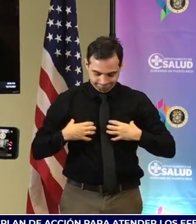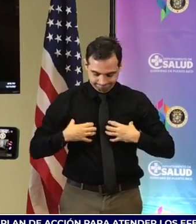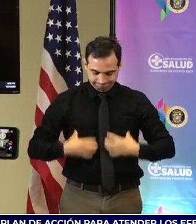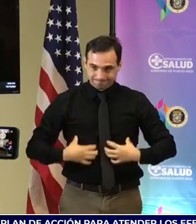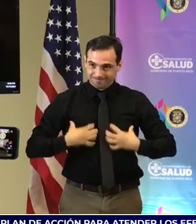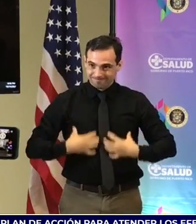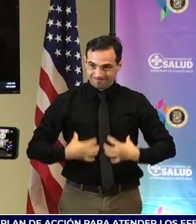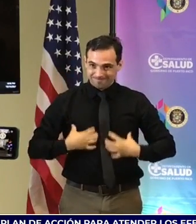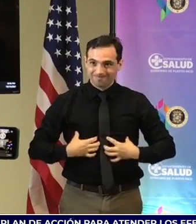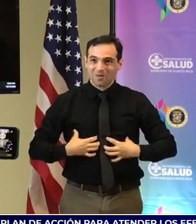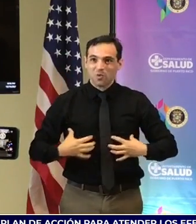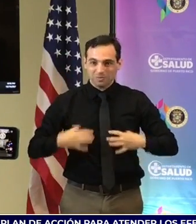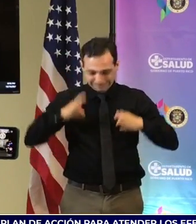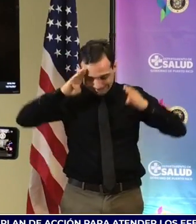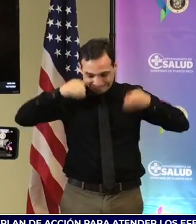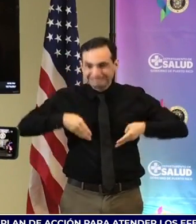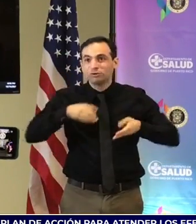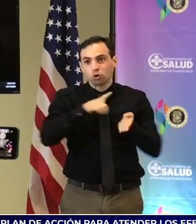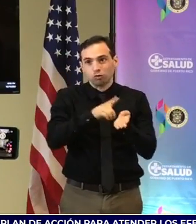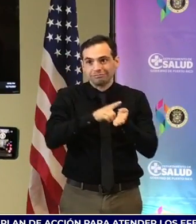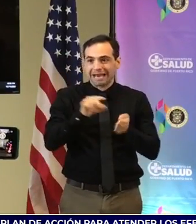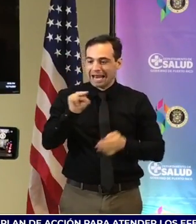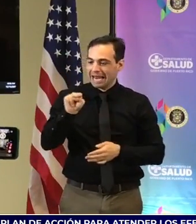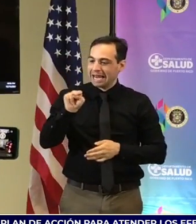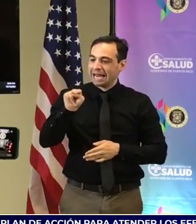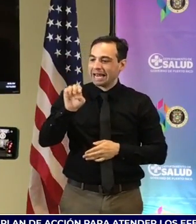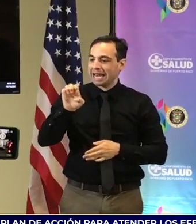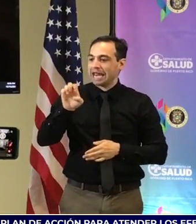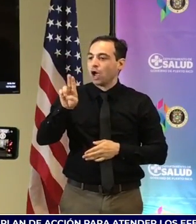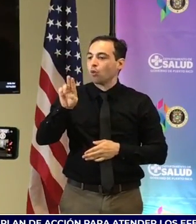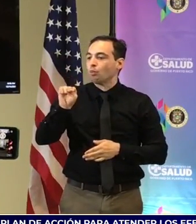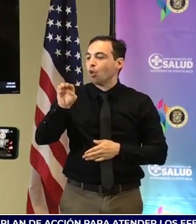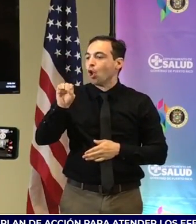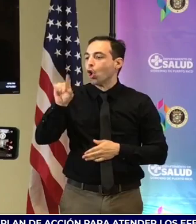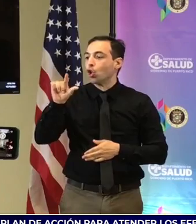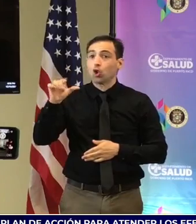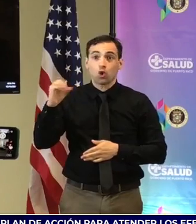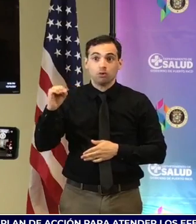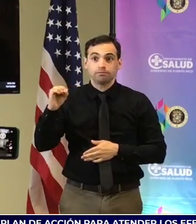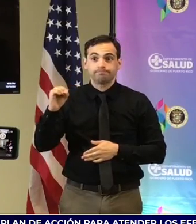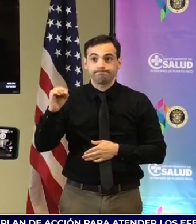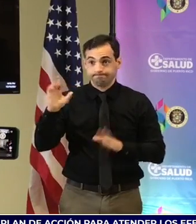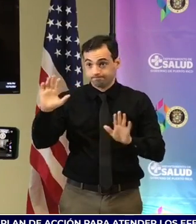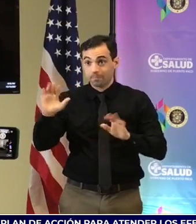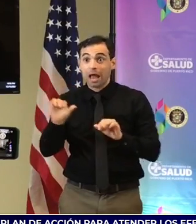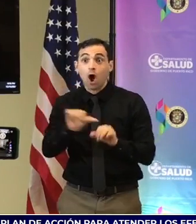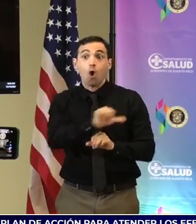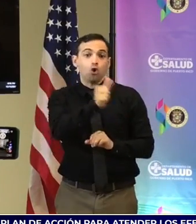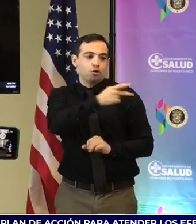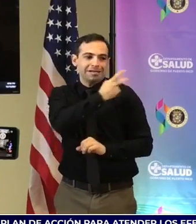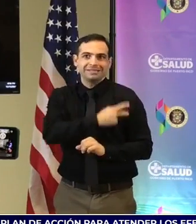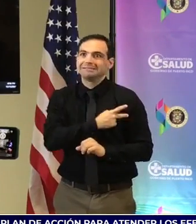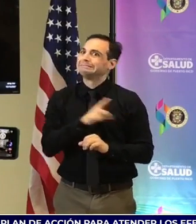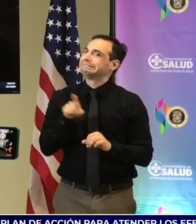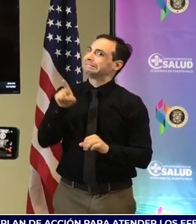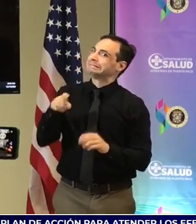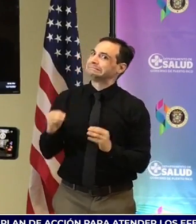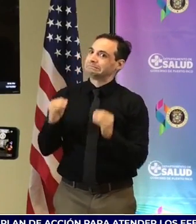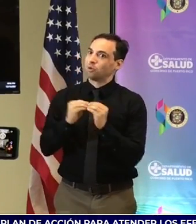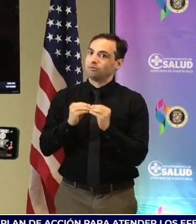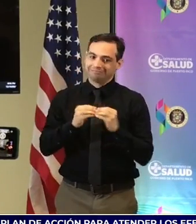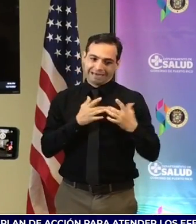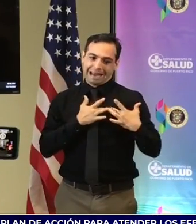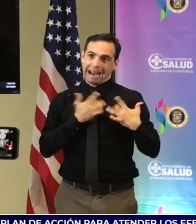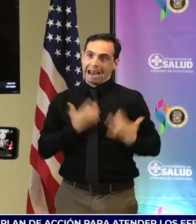Y hay otro grupo de pacientes que necesitan dos o más subespecialistas, el homólogo, el cardiólogo,